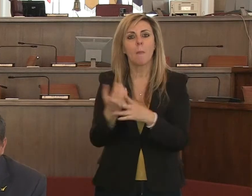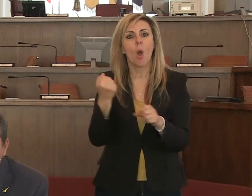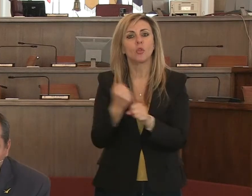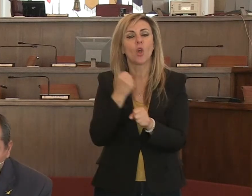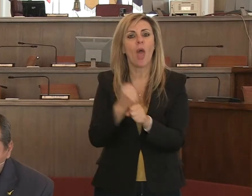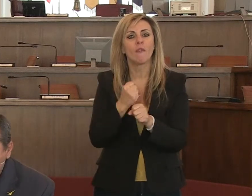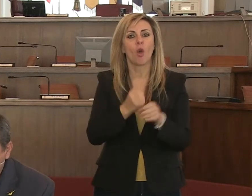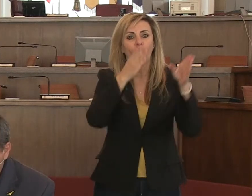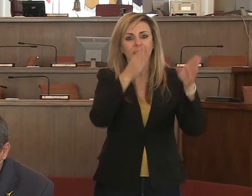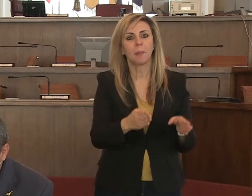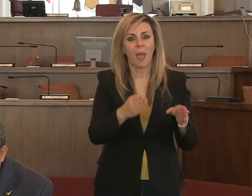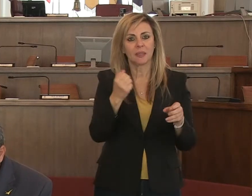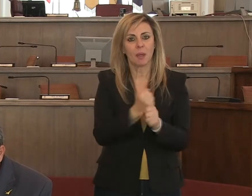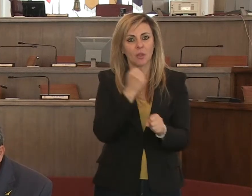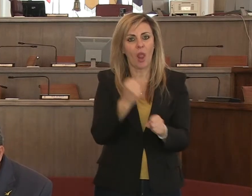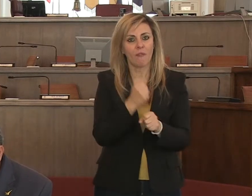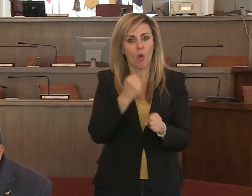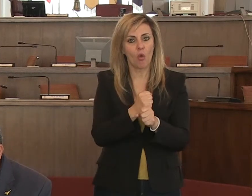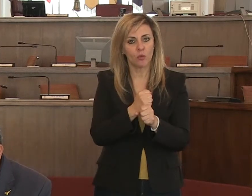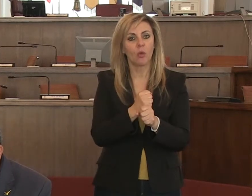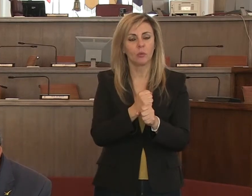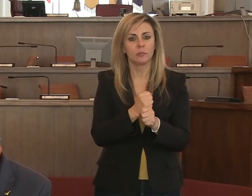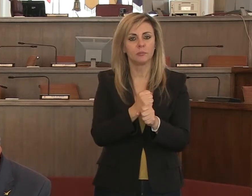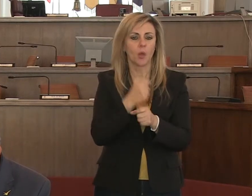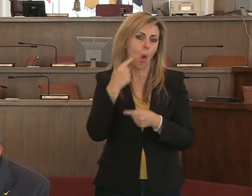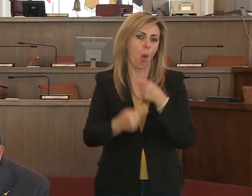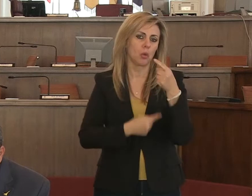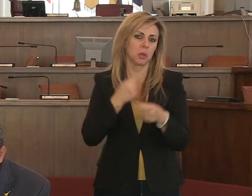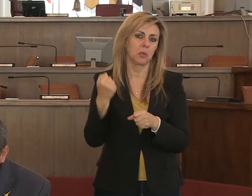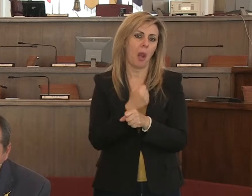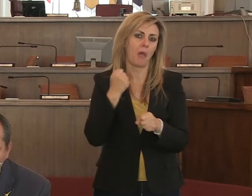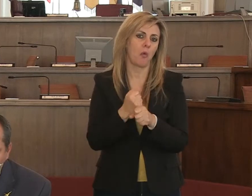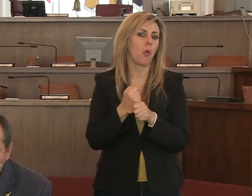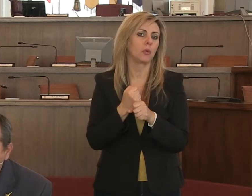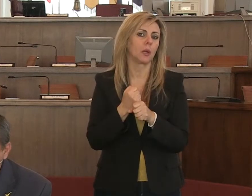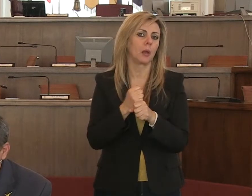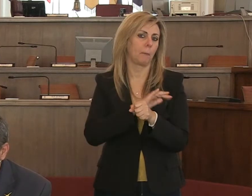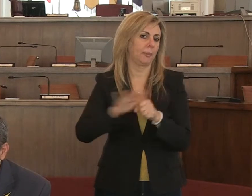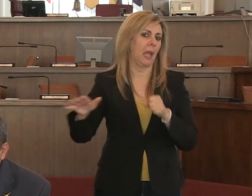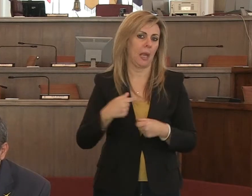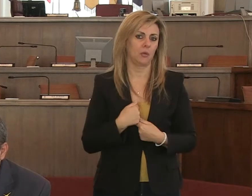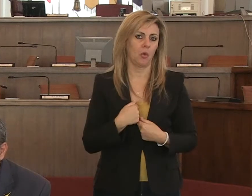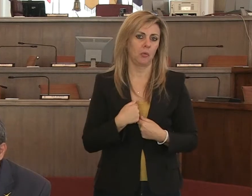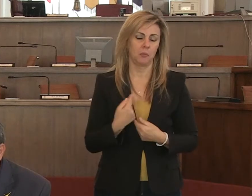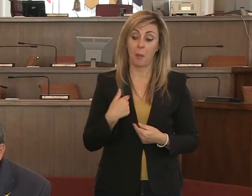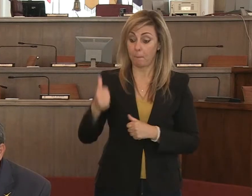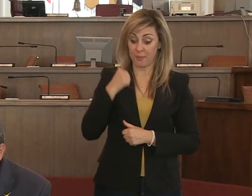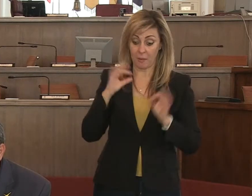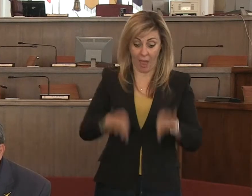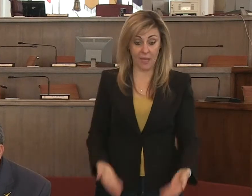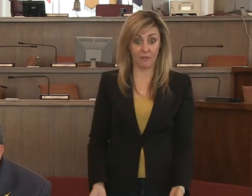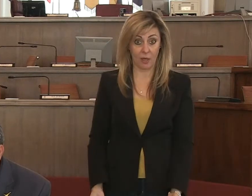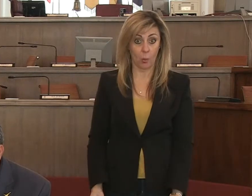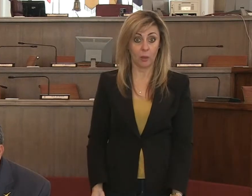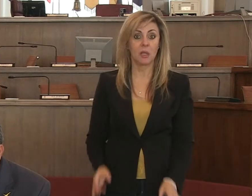il Dipartimento Lavoro sta lavorando al pieno vengo proprio prima di venire qui in